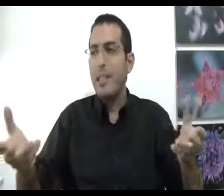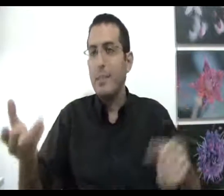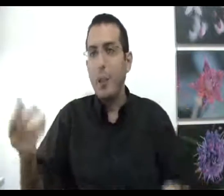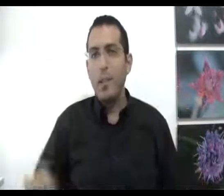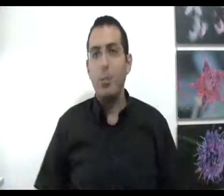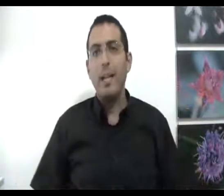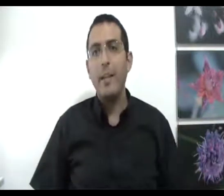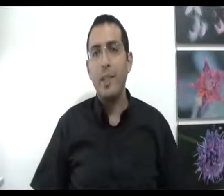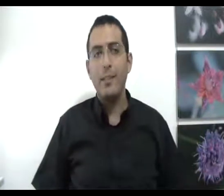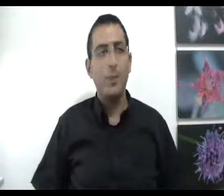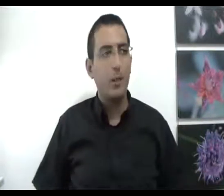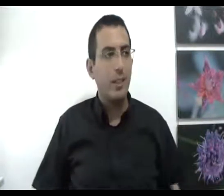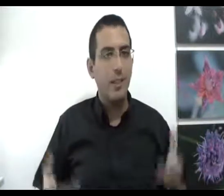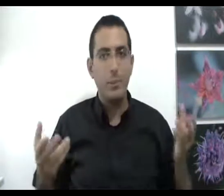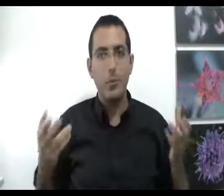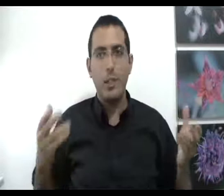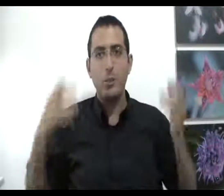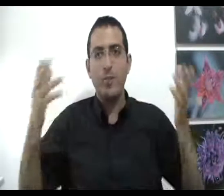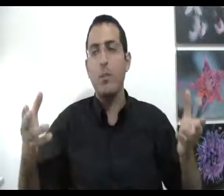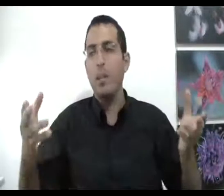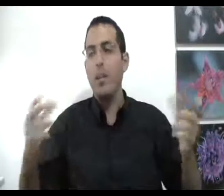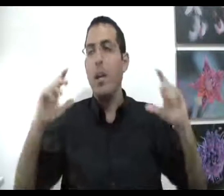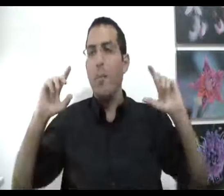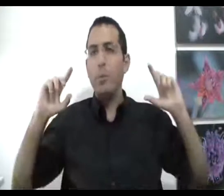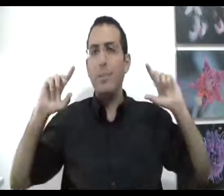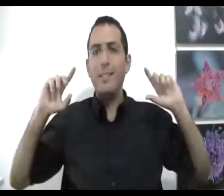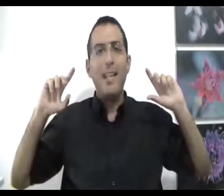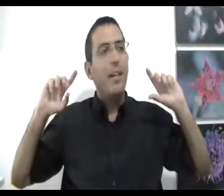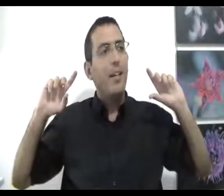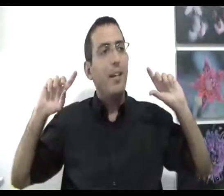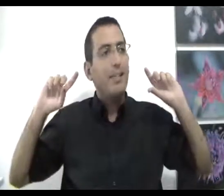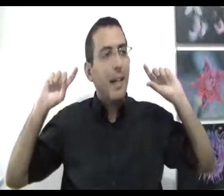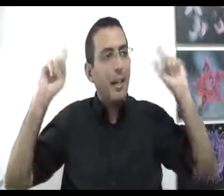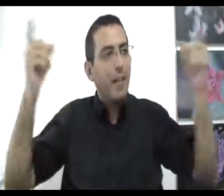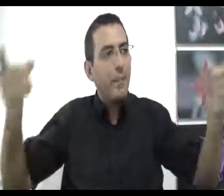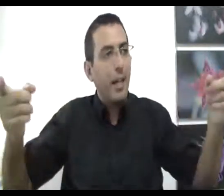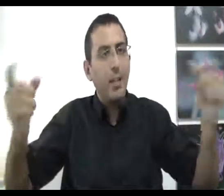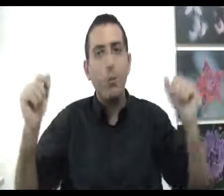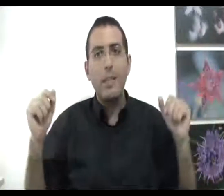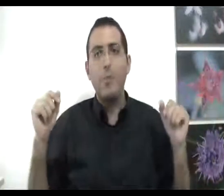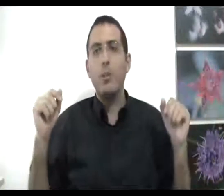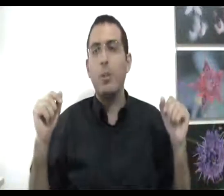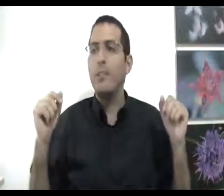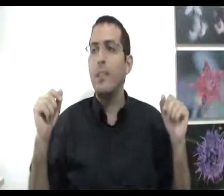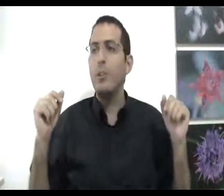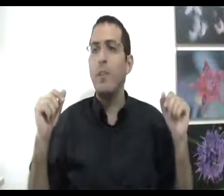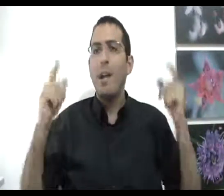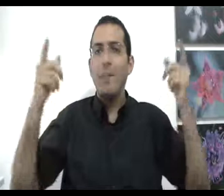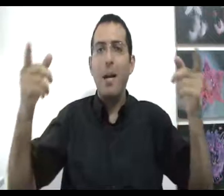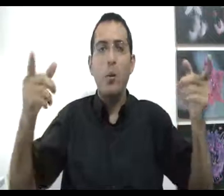להסביר לו משהו איך אפשר להסביר לו את הדבר הזה בצורה שהוא יבין אותה פשוט תנסה להסתכל על הדברים דרך נקודת המבט שלו תנסה לחשוב מה הוא